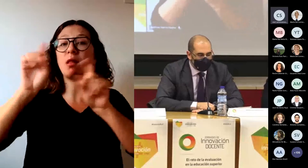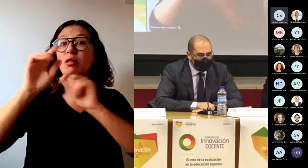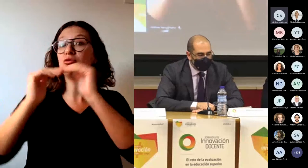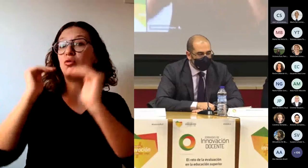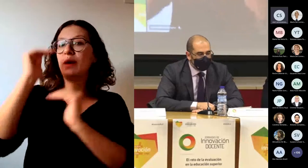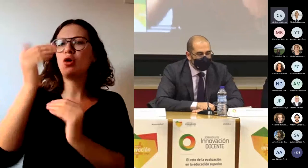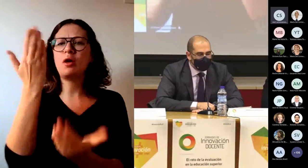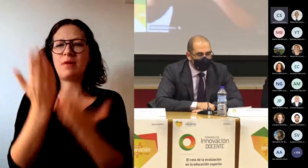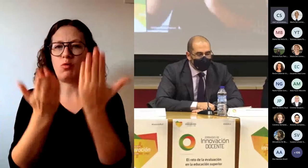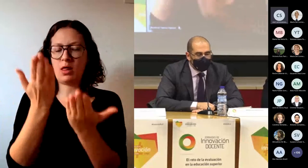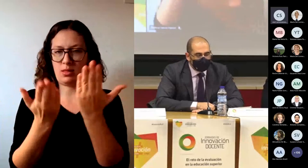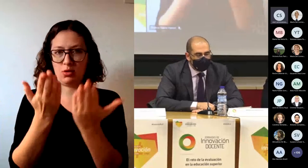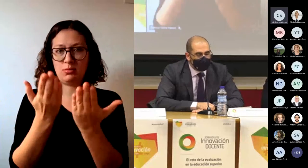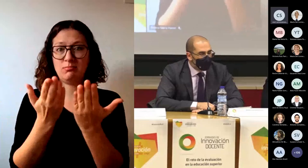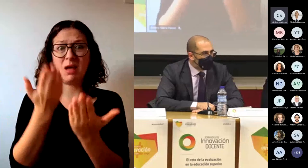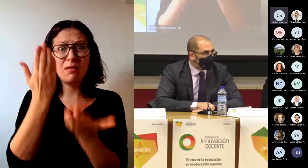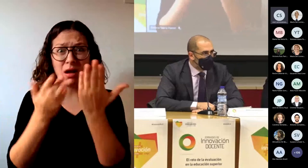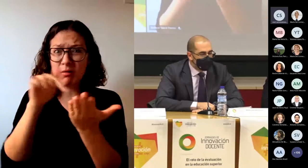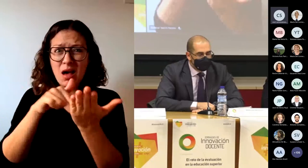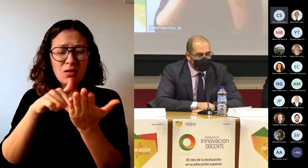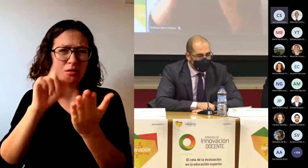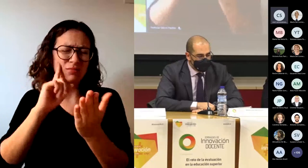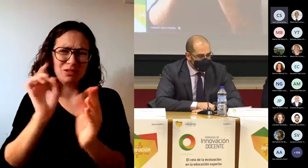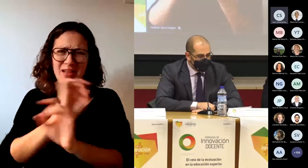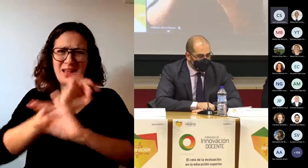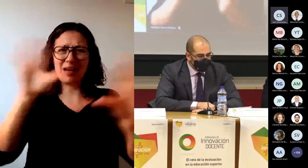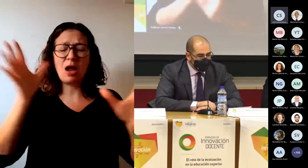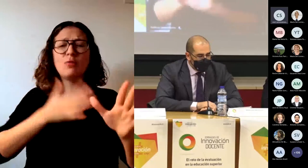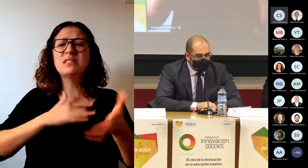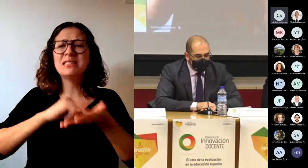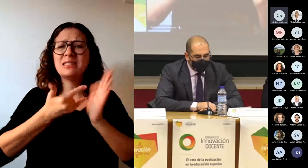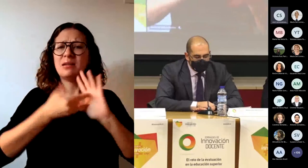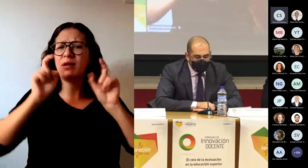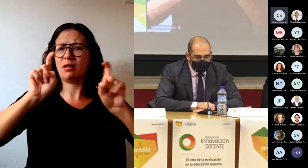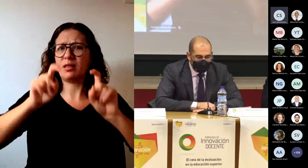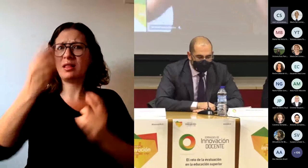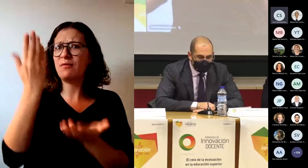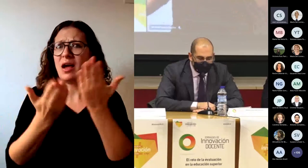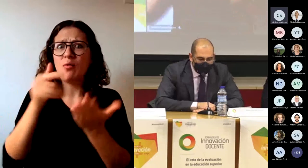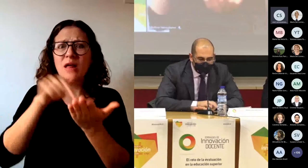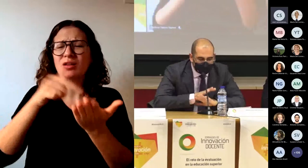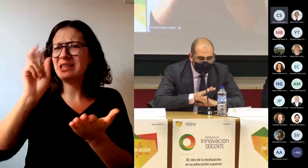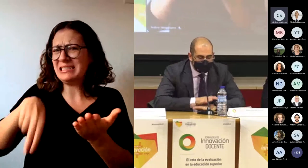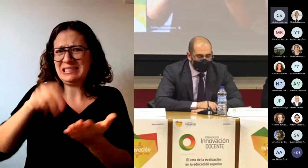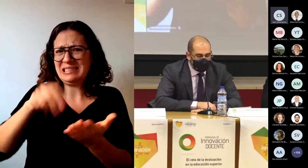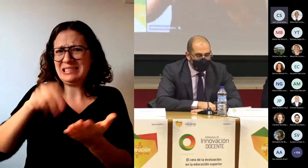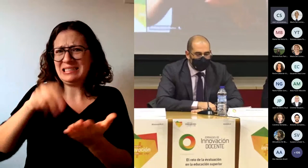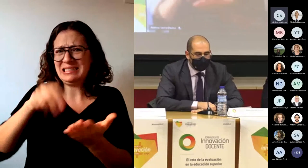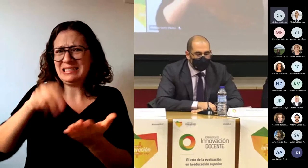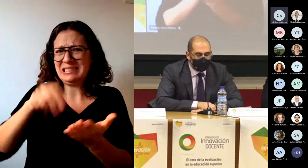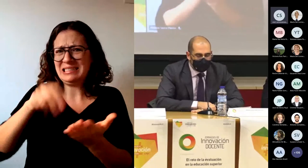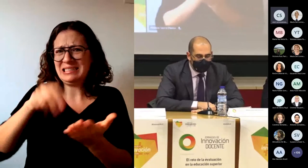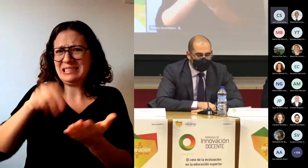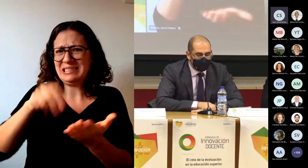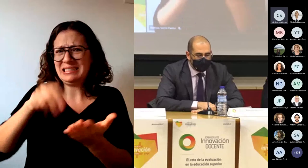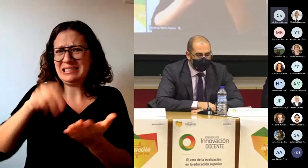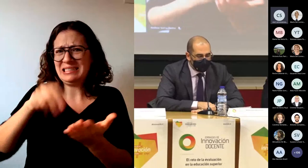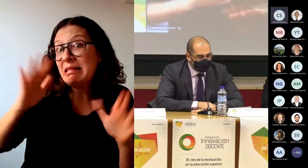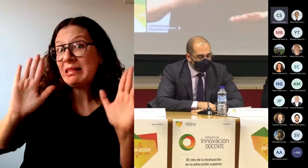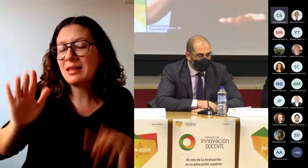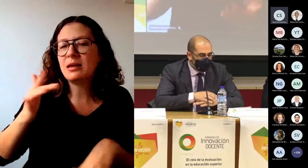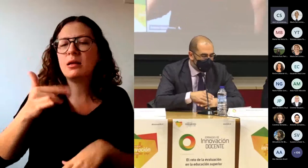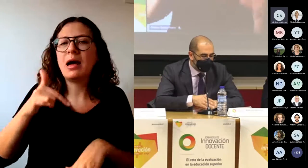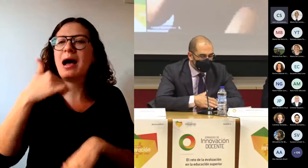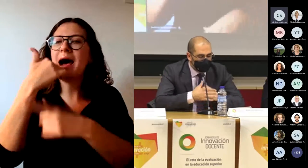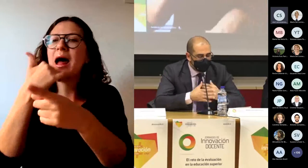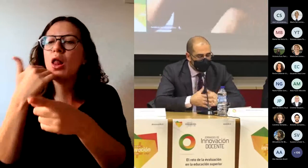Sin duda, la evaluación sigue siendo un reto en nuestro sistema de enseñanza. Evaluar consiste en principio en emitir juicios de valor acerca de algo,